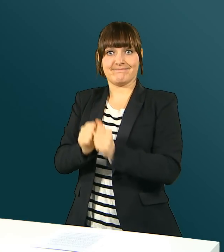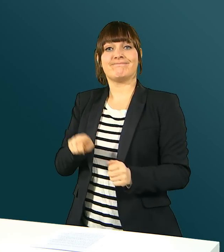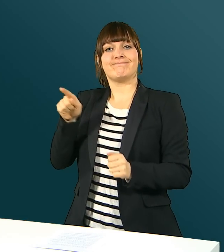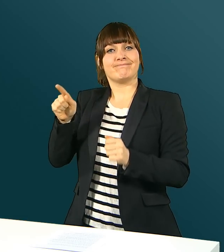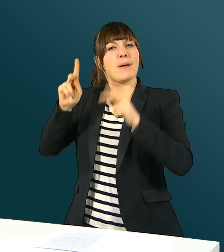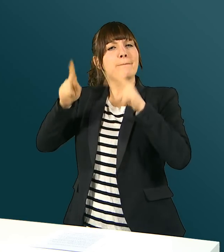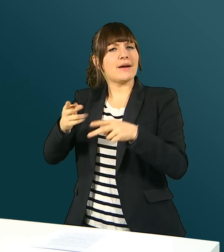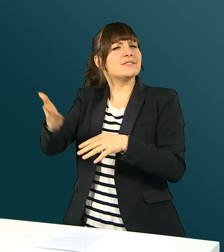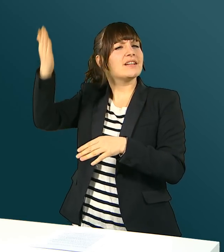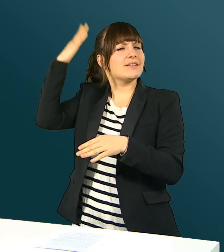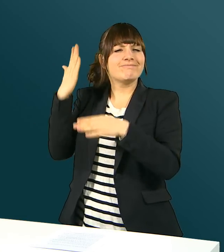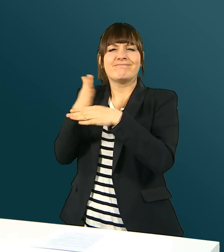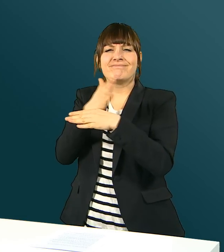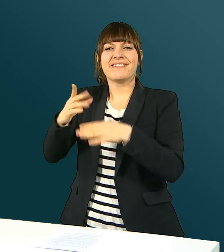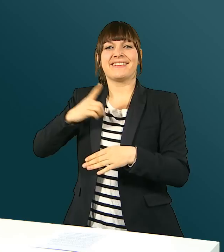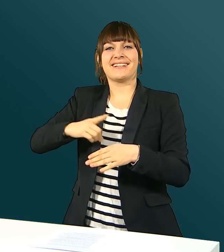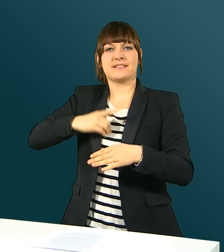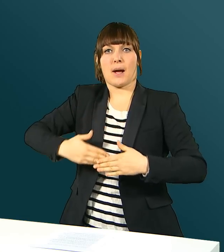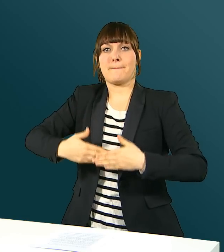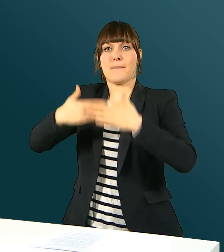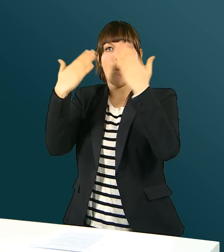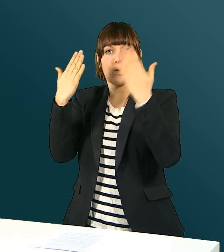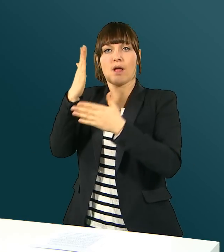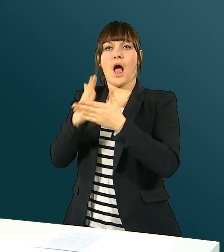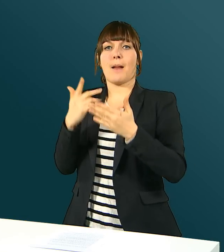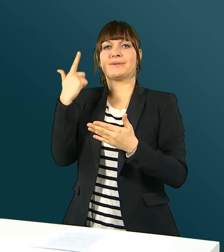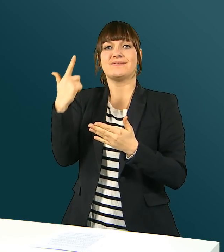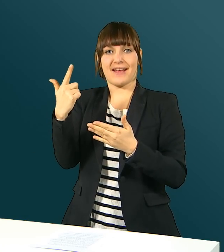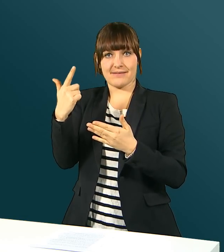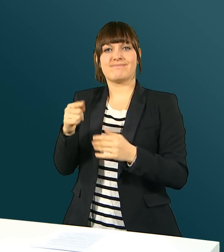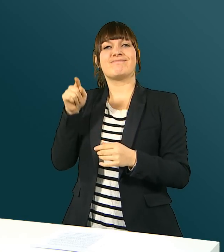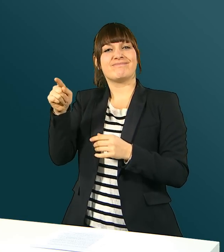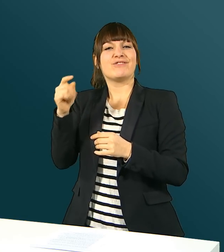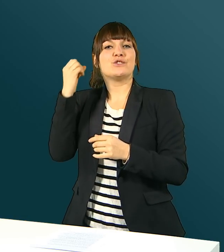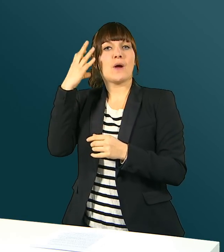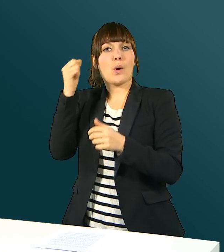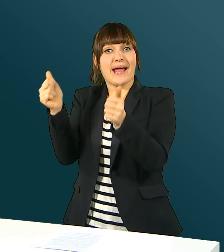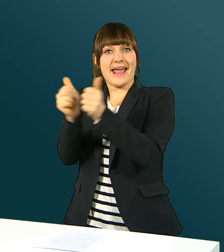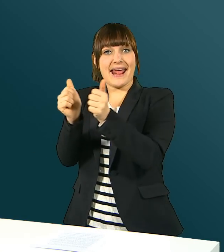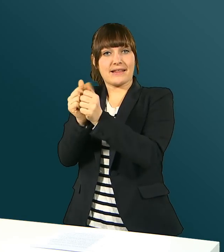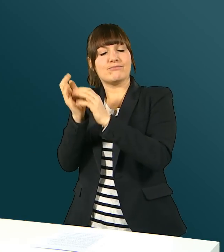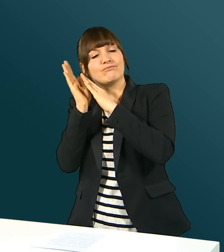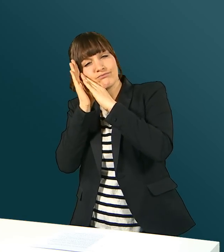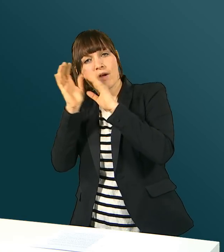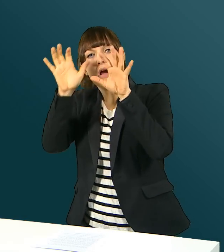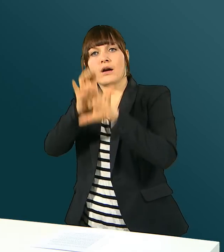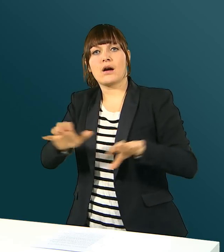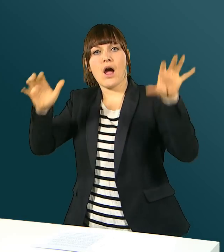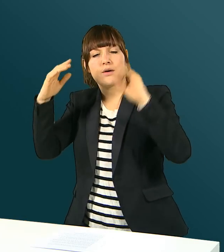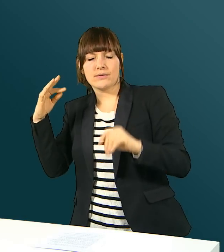Dies passierte am Dienstagmorgen um halb 2 Uhr. Seine schwerhörigen Eltern wurden durch den Rauch geweckt,